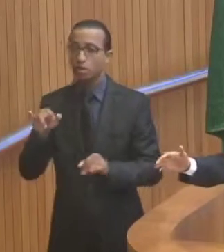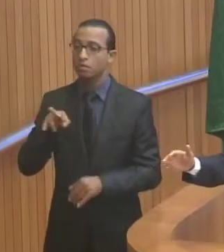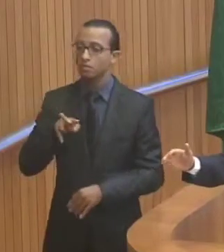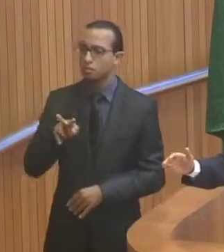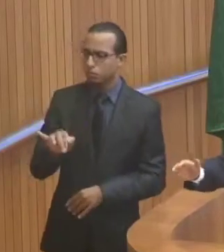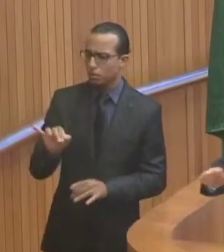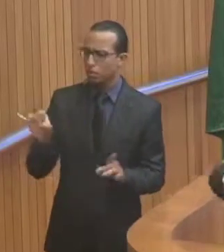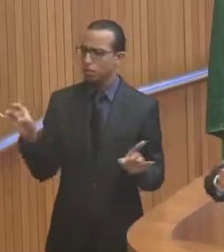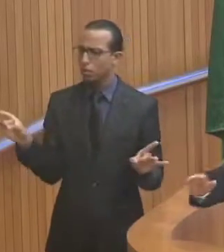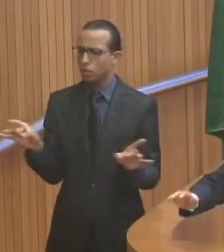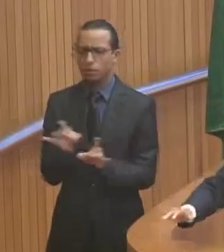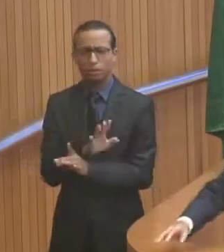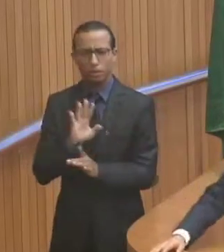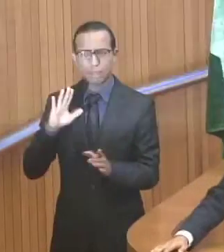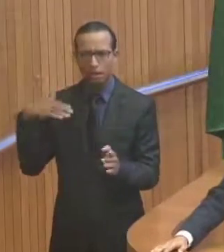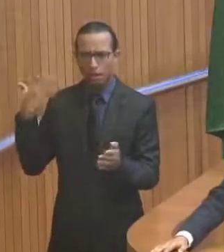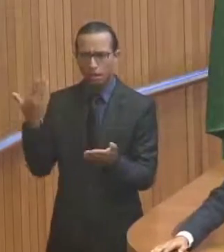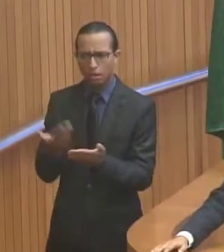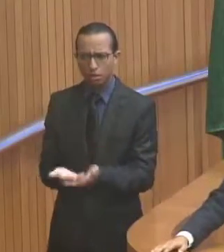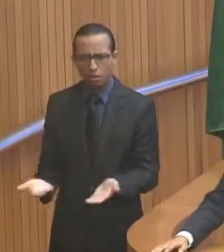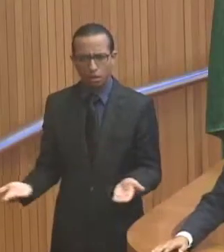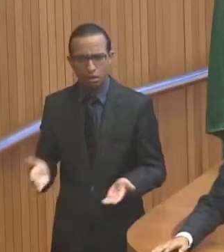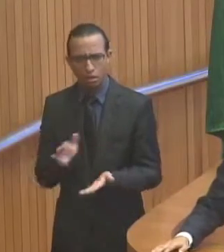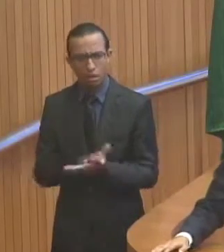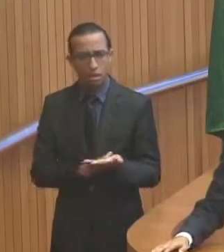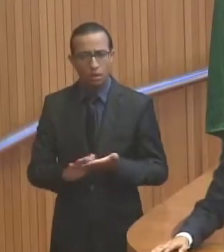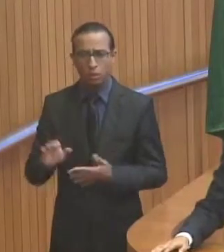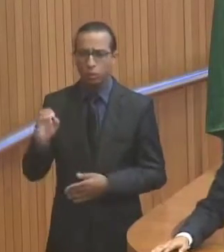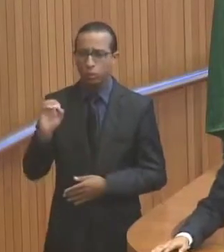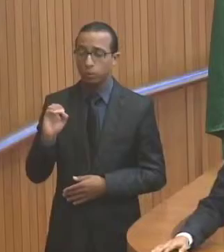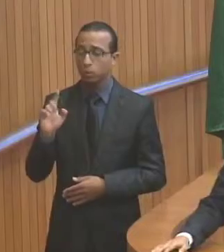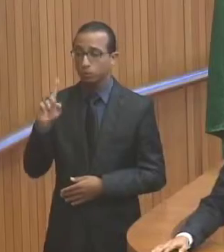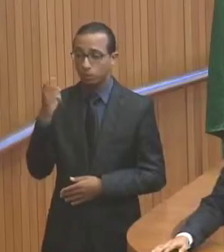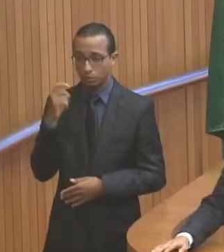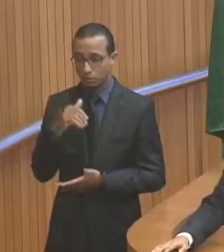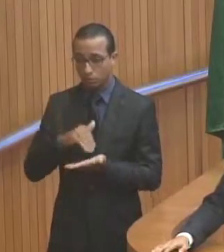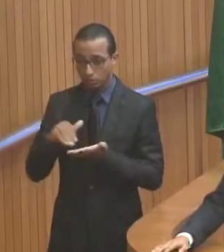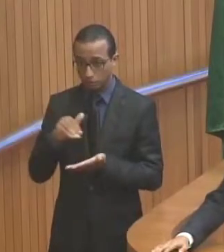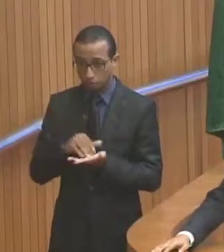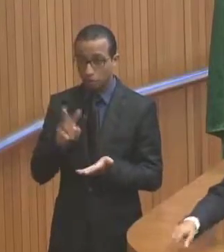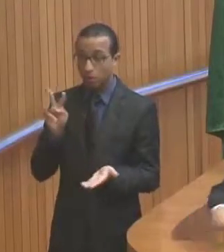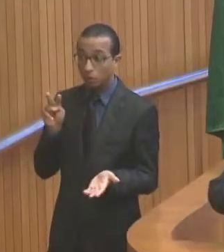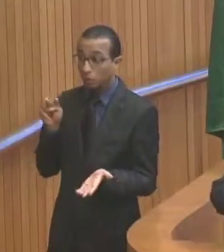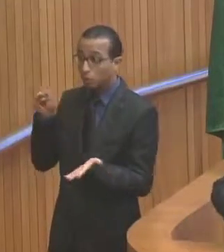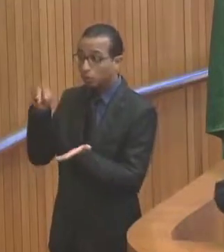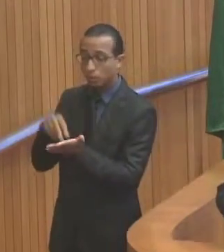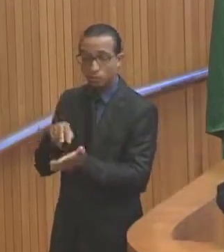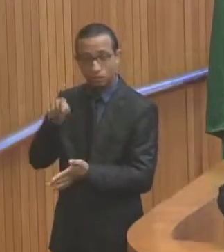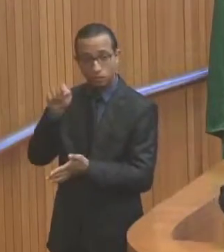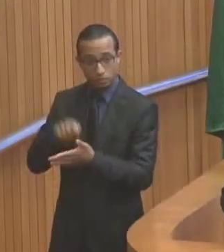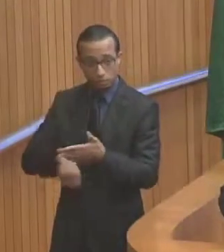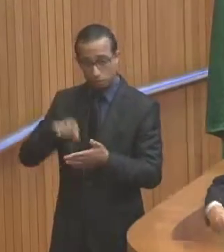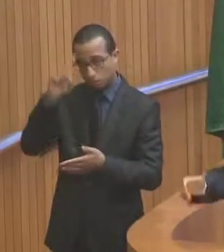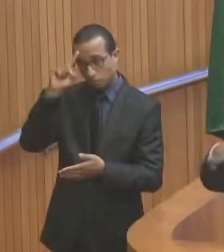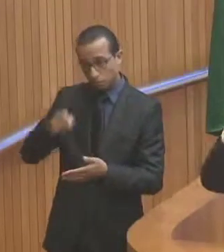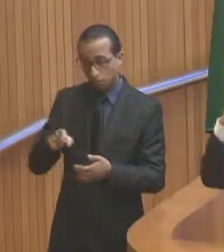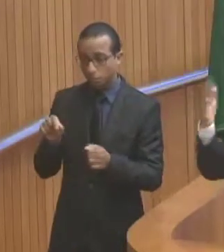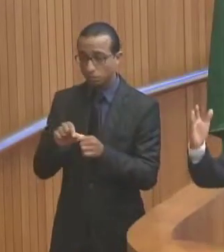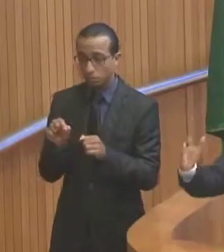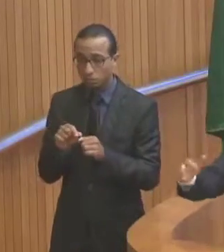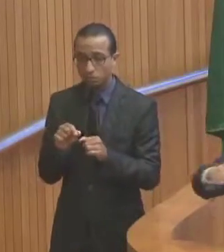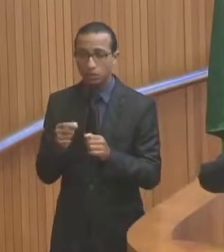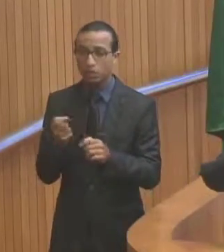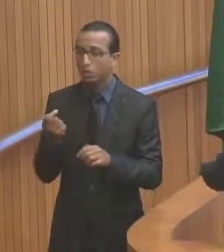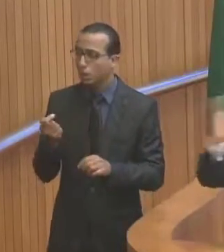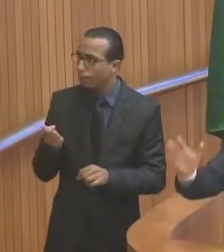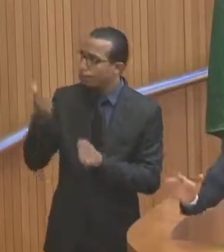seria concluída e nunca foi. O ex-secretário de Infraestrutura esteve lá, assinando ordem de serviço, tocando